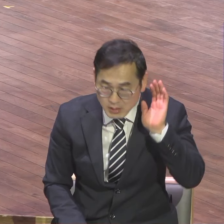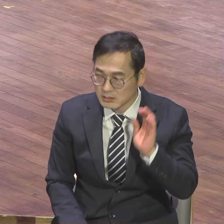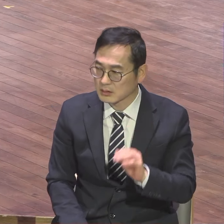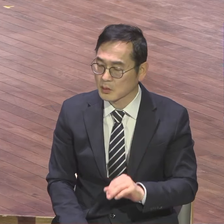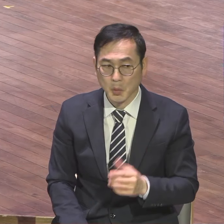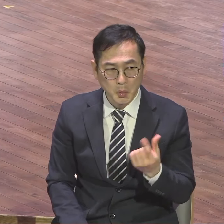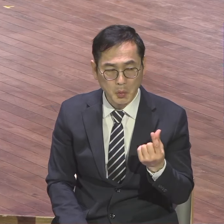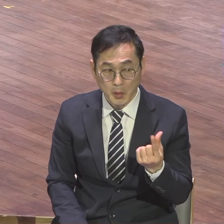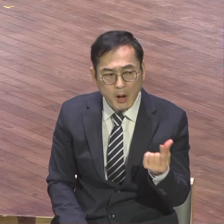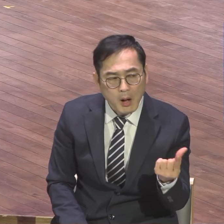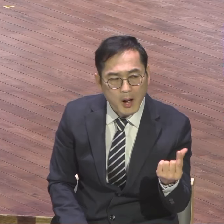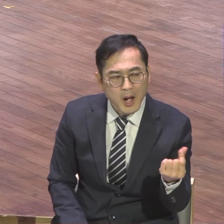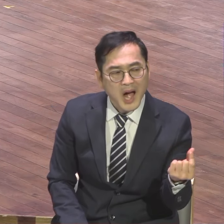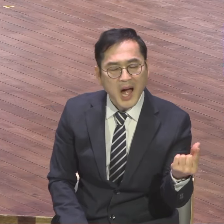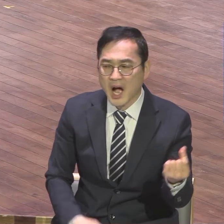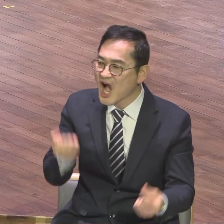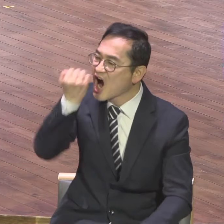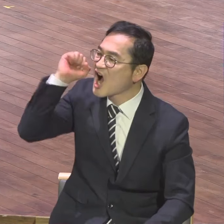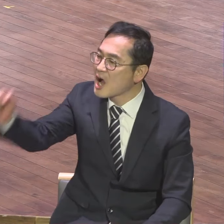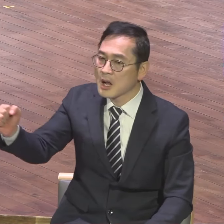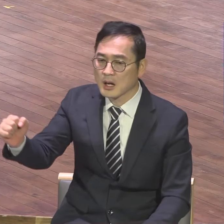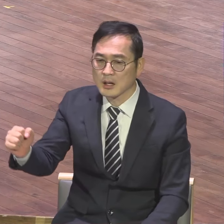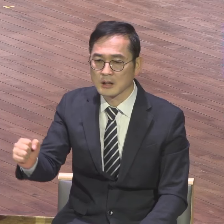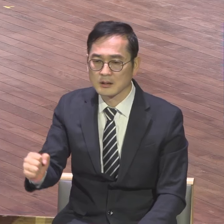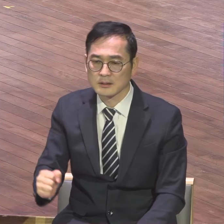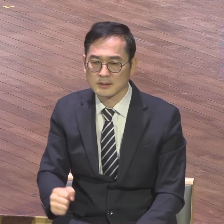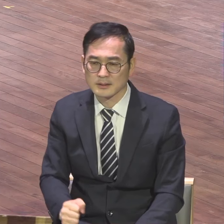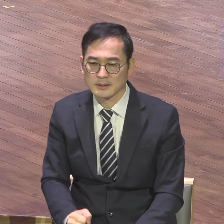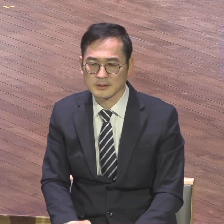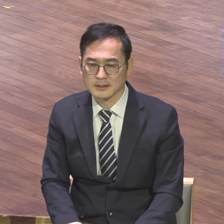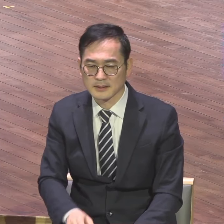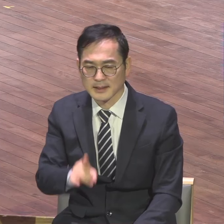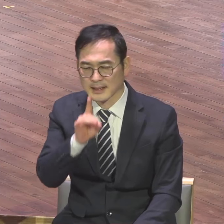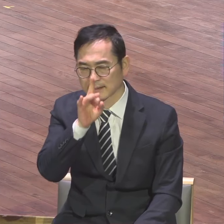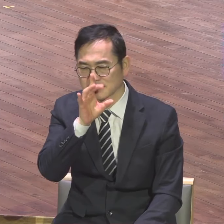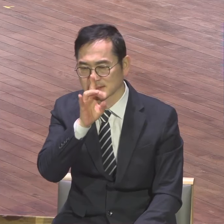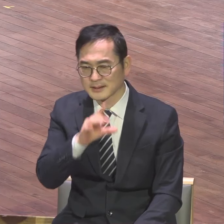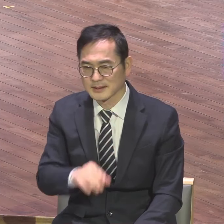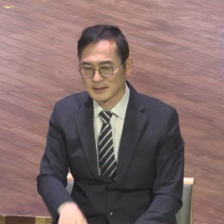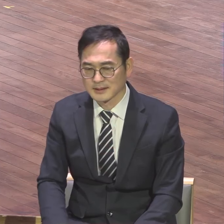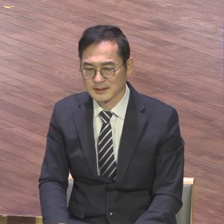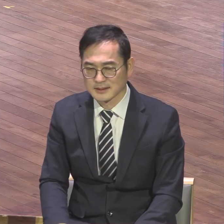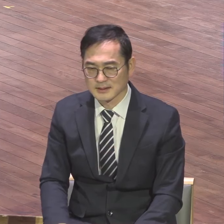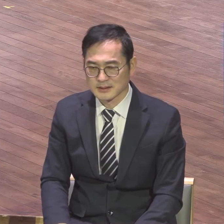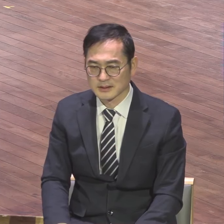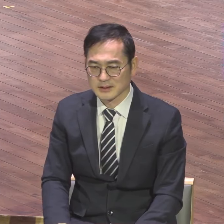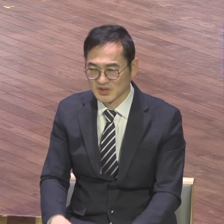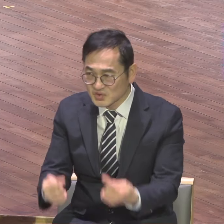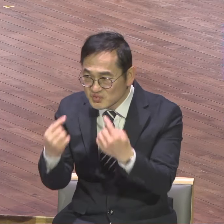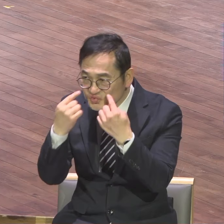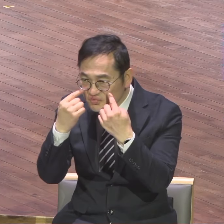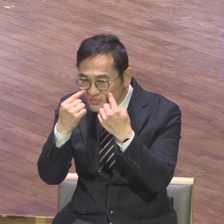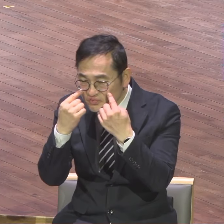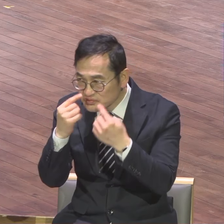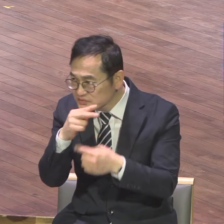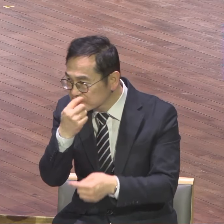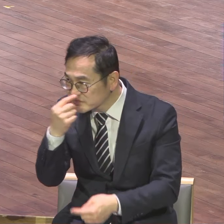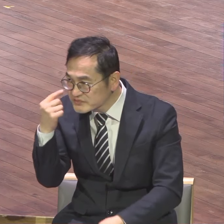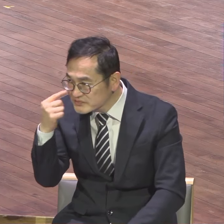이래가지고 완전 그 잘못된 선입견 가지고 그 사람 쳐다보니까 하나 되겠어요? 이미 사단